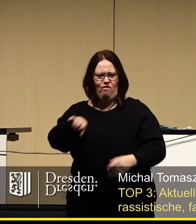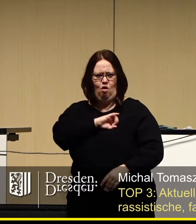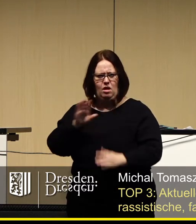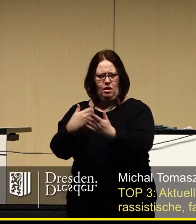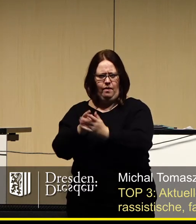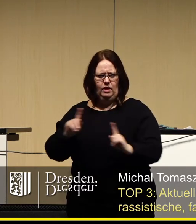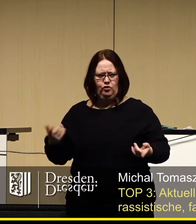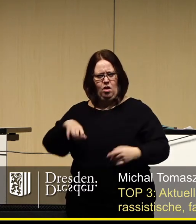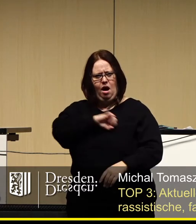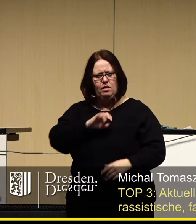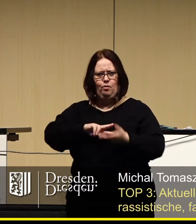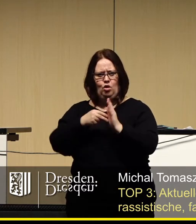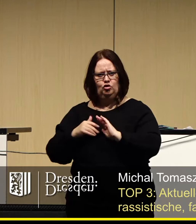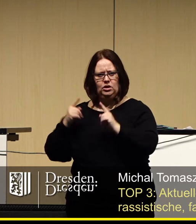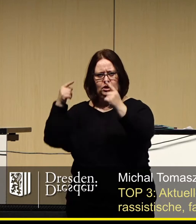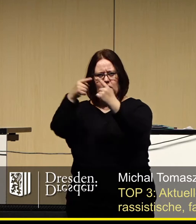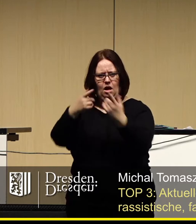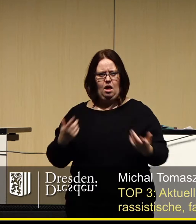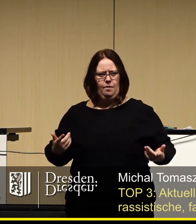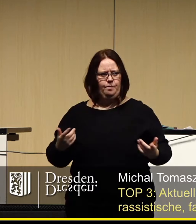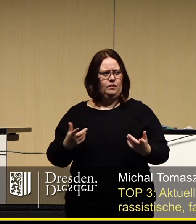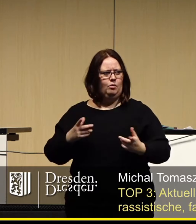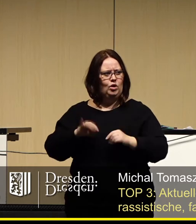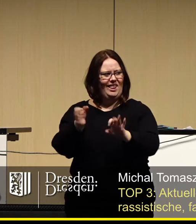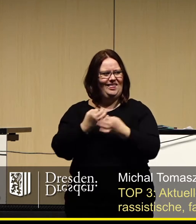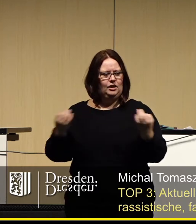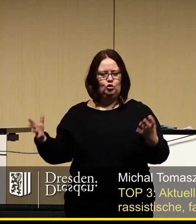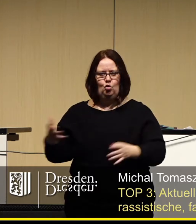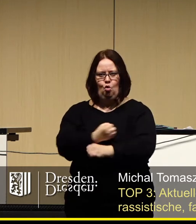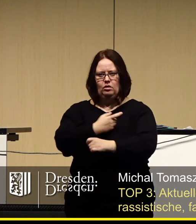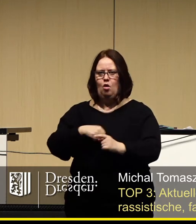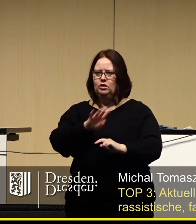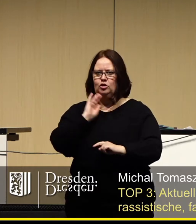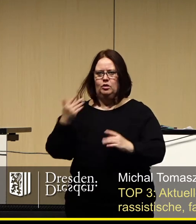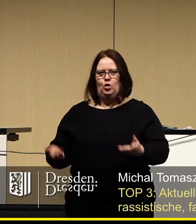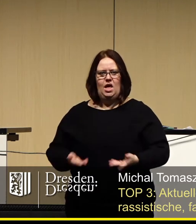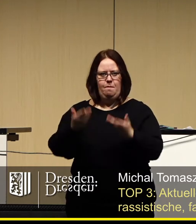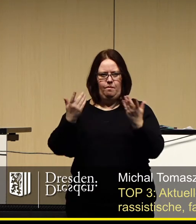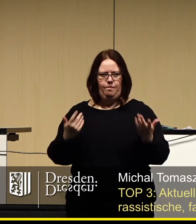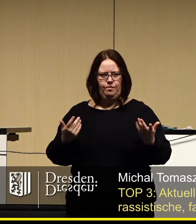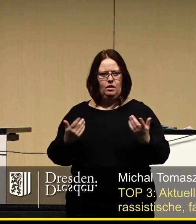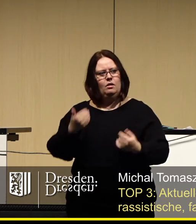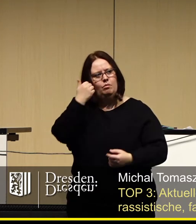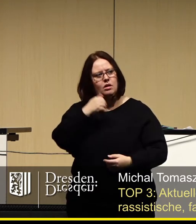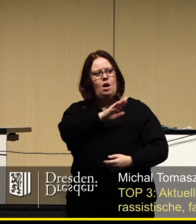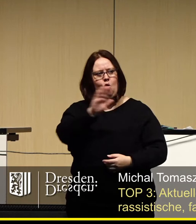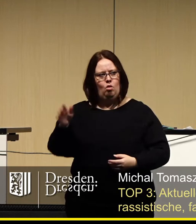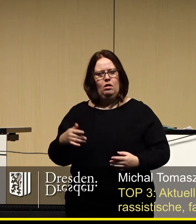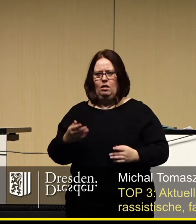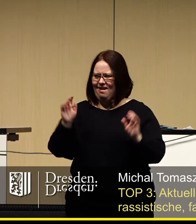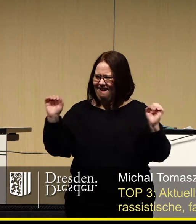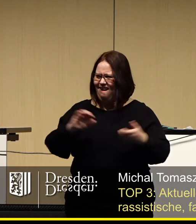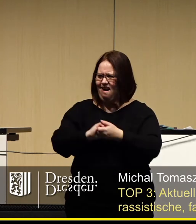für Ihre eigenen politischen Ziele. Da gibt es nichts zu holen und da gibt es auch schon lange nichts mehr zu reden. Seien Sie sich hierin einig.